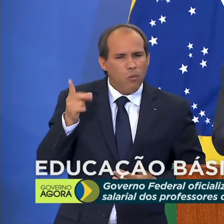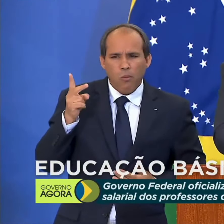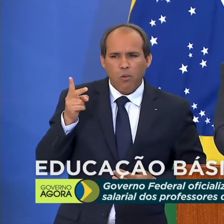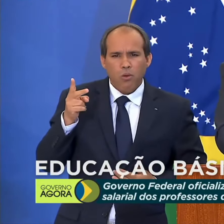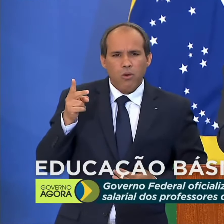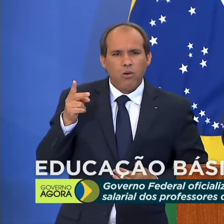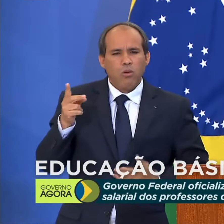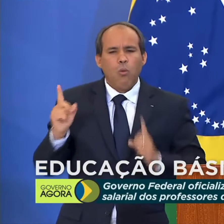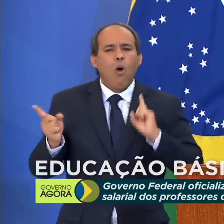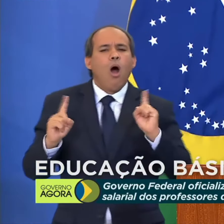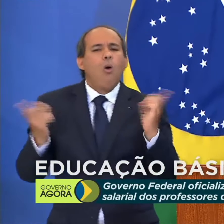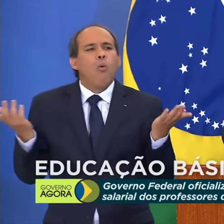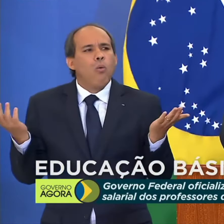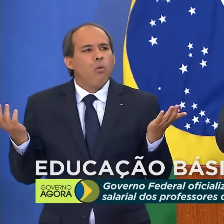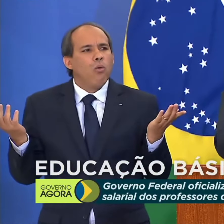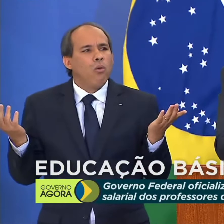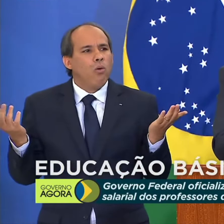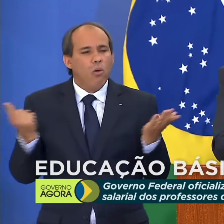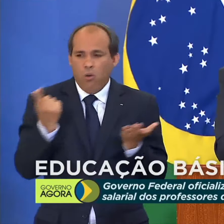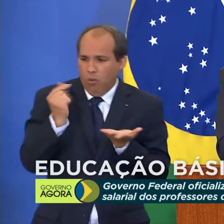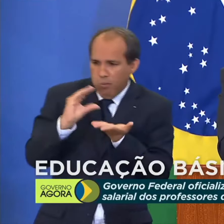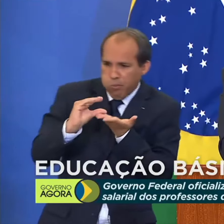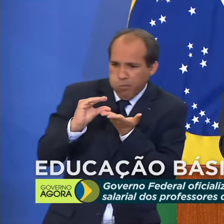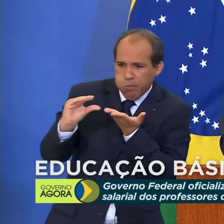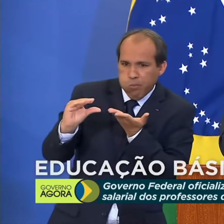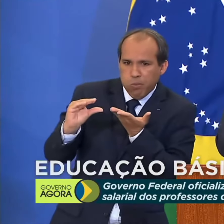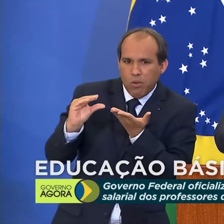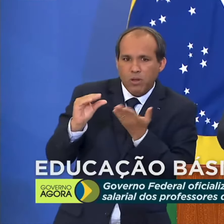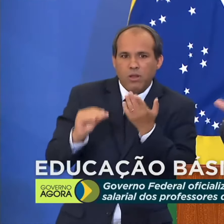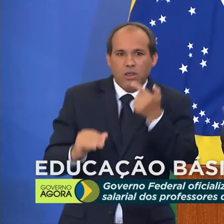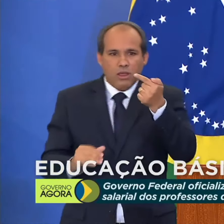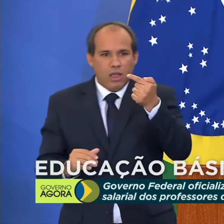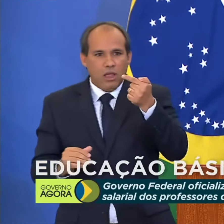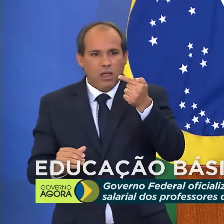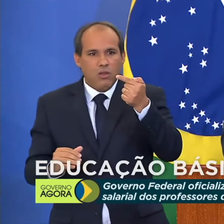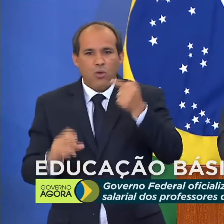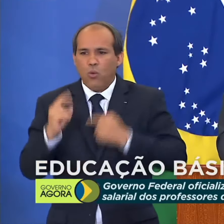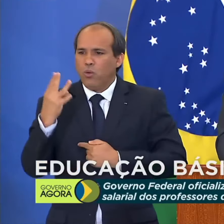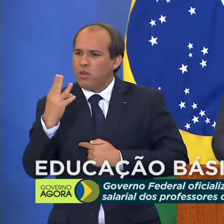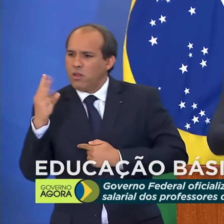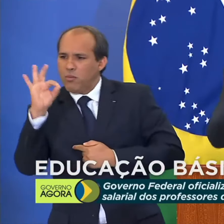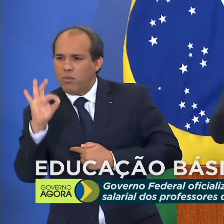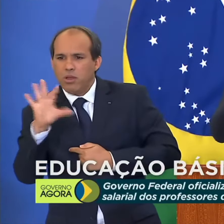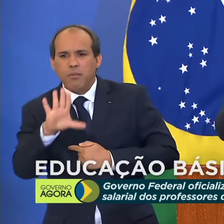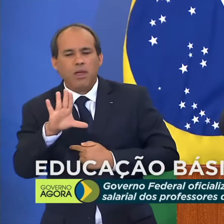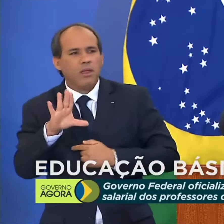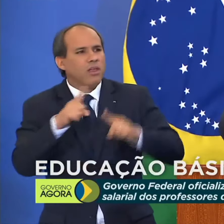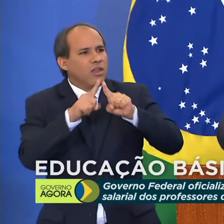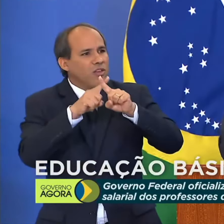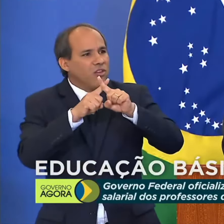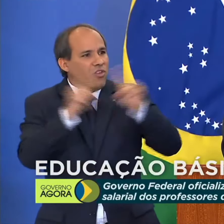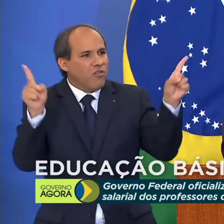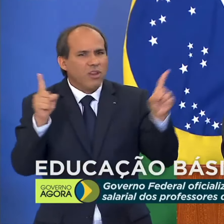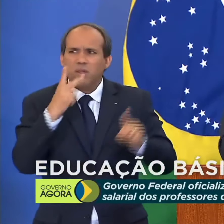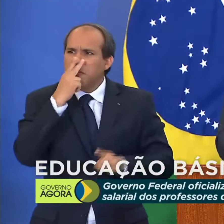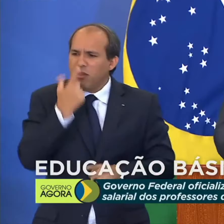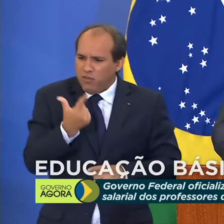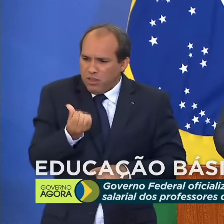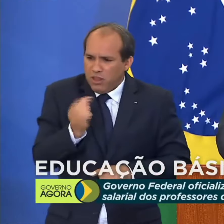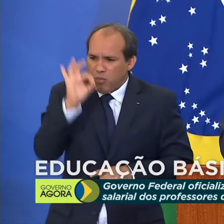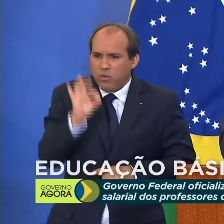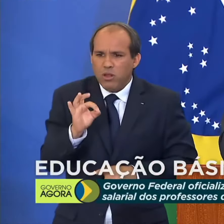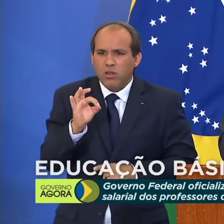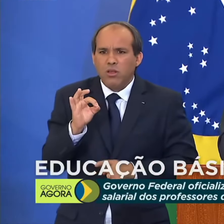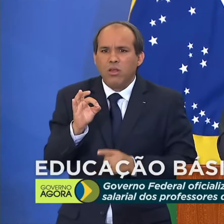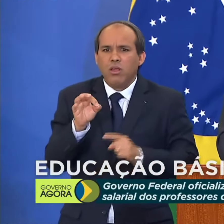O recurso, se a gente conceder 7%, a diferença 26%,